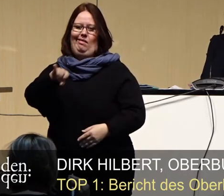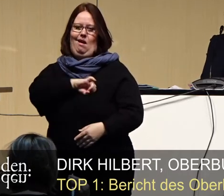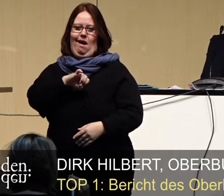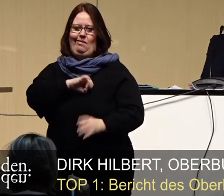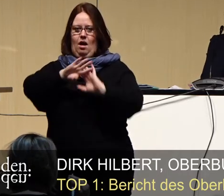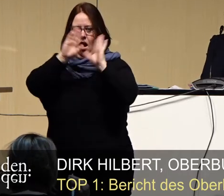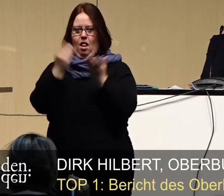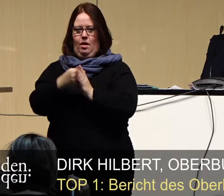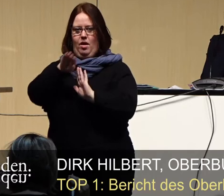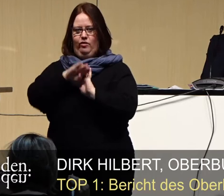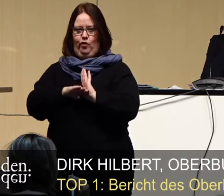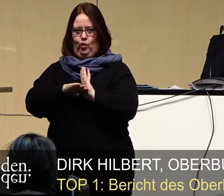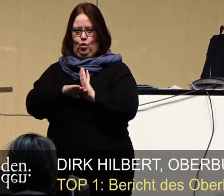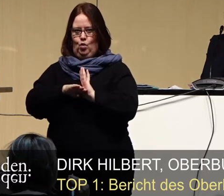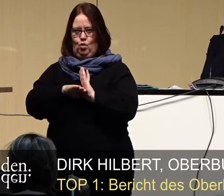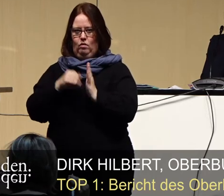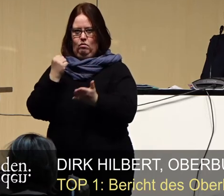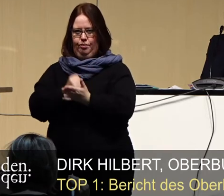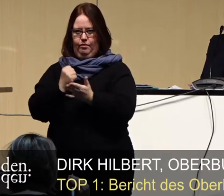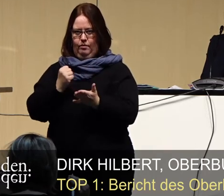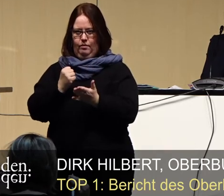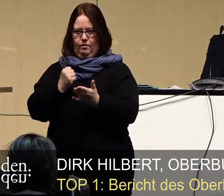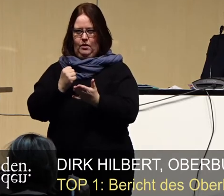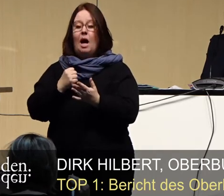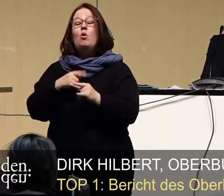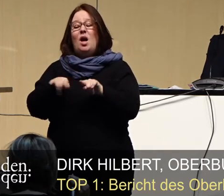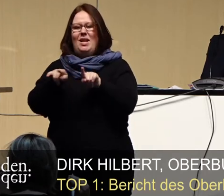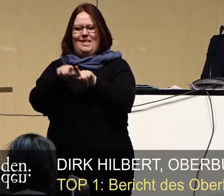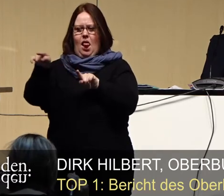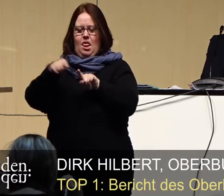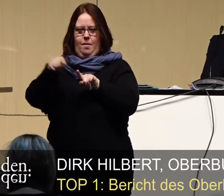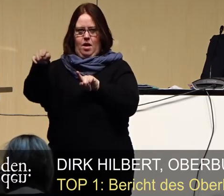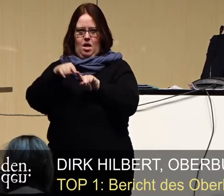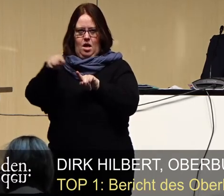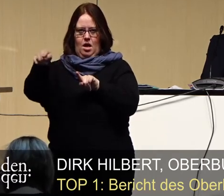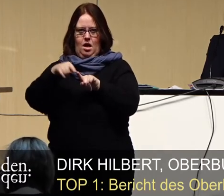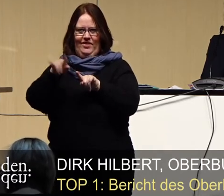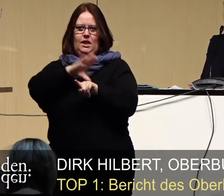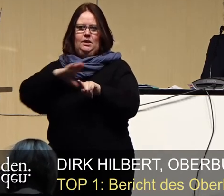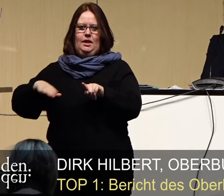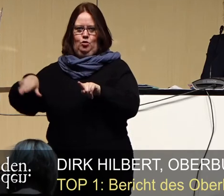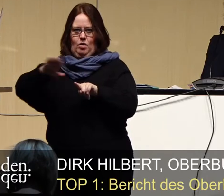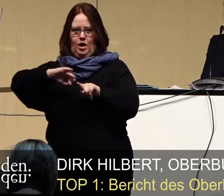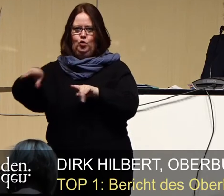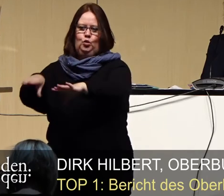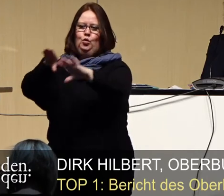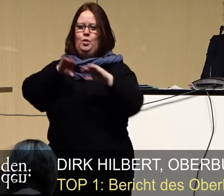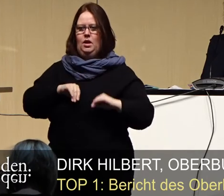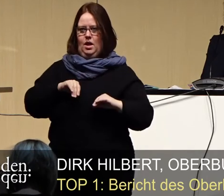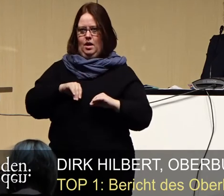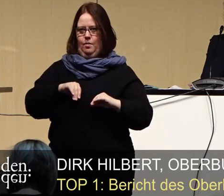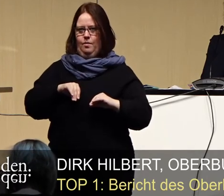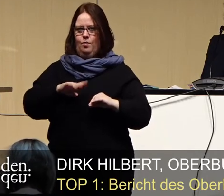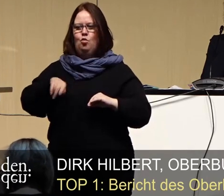Allgemeinverfügung erlassen, die genau diese Rahmen, die im Moment auf der sächsischen Ebene diskutiert werden,